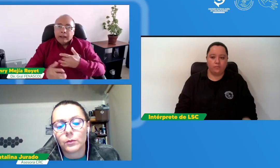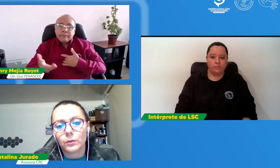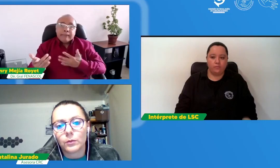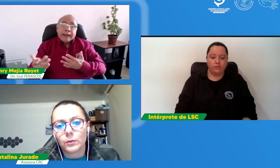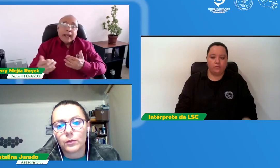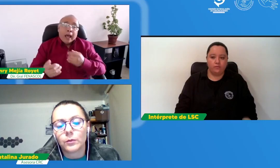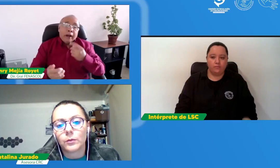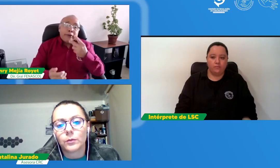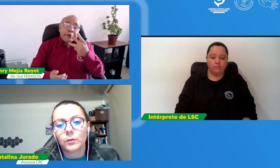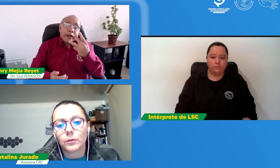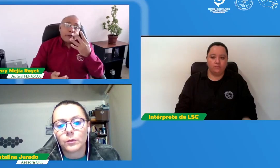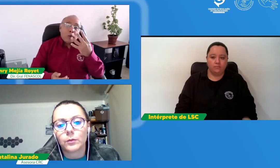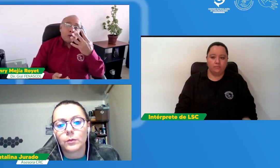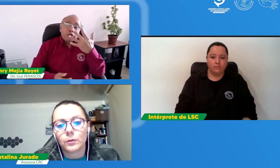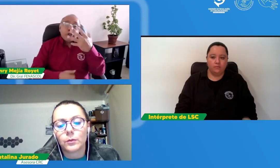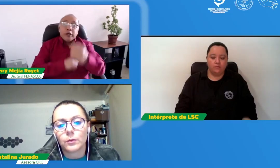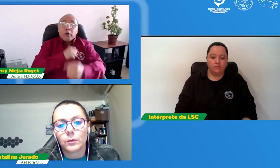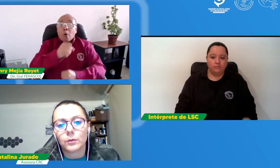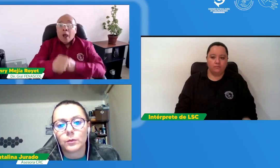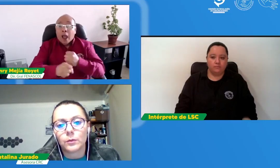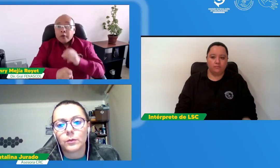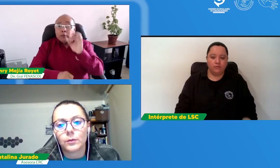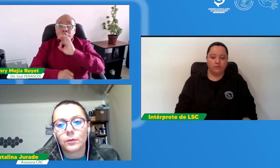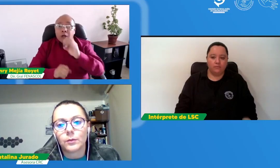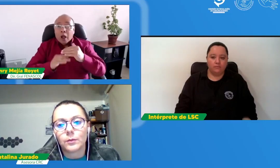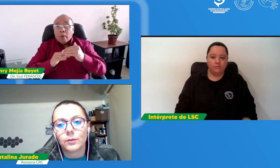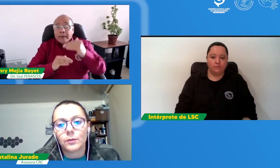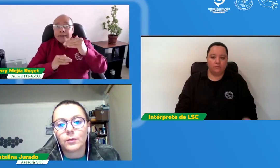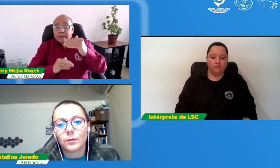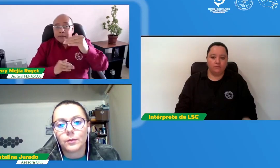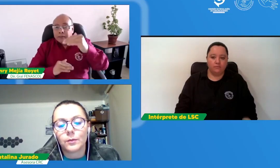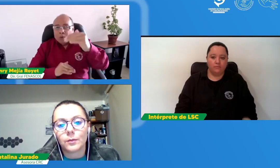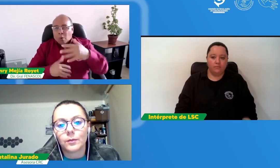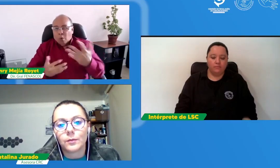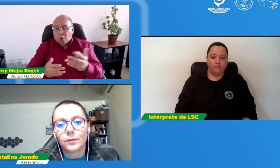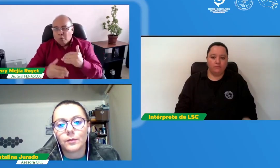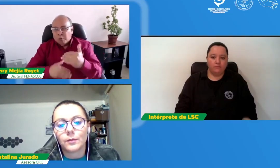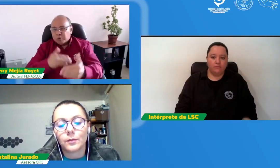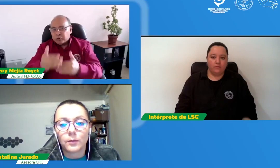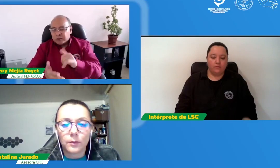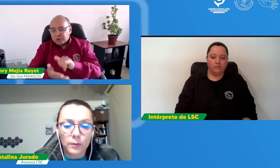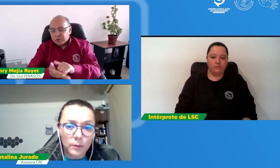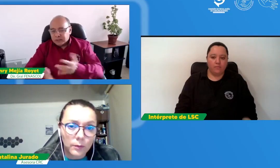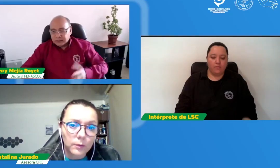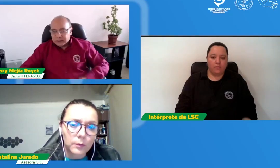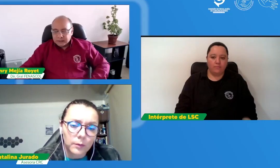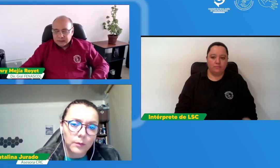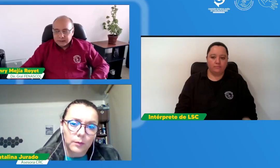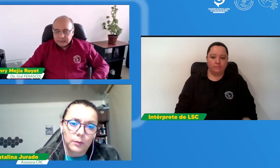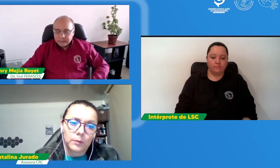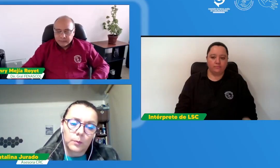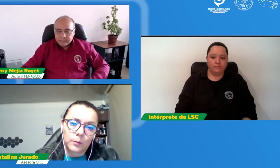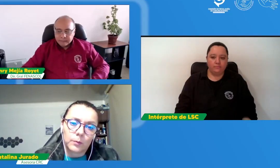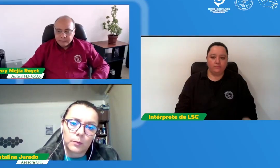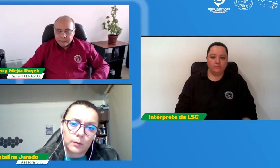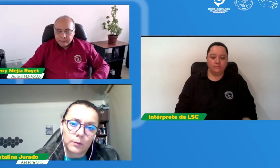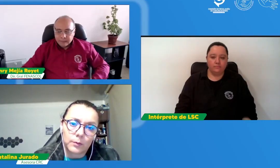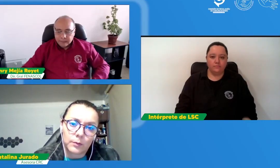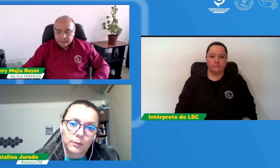si entonces nos va a tocar en el caso de la comunidad sorda usuaria de la lengua de señas esperar cuatro o cinco años para